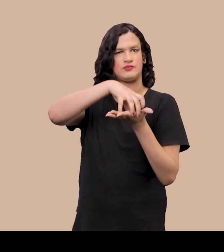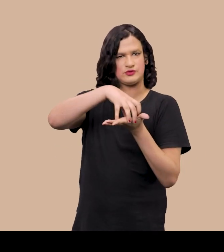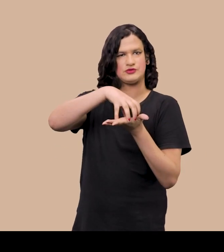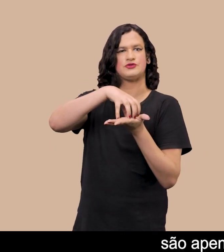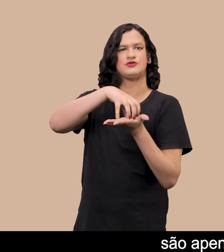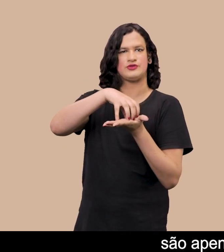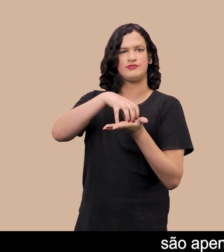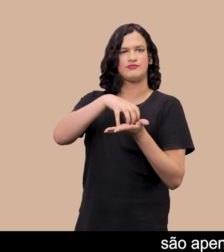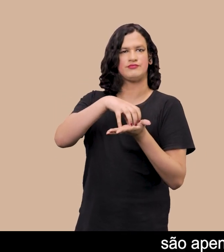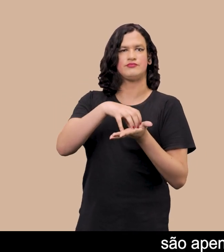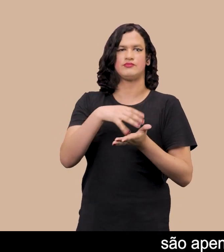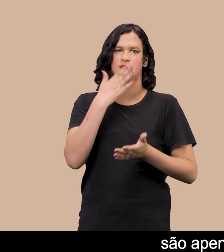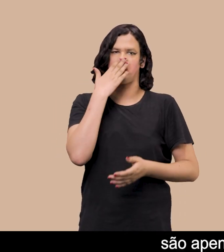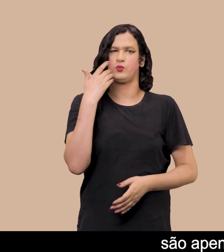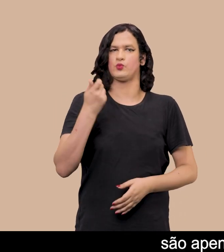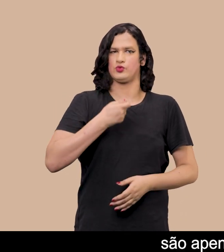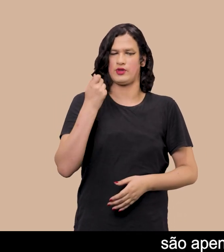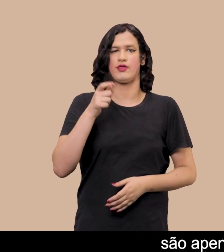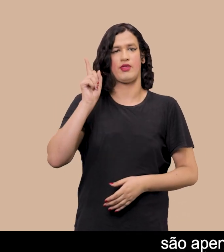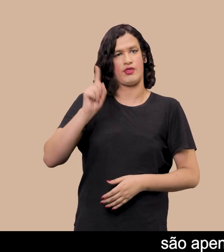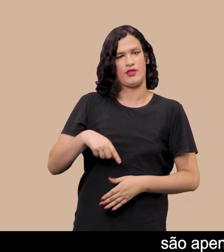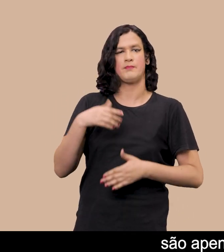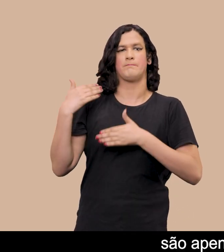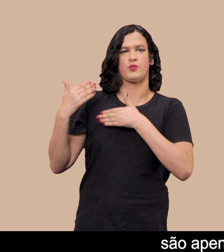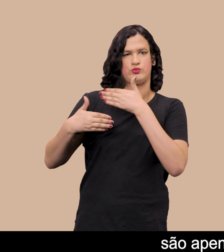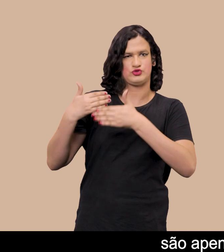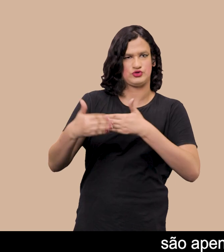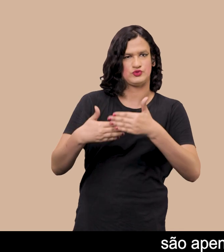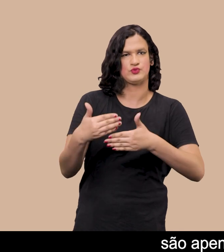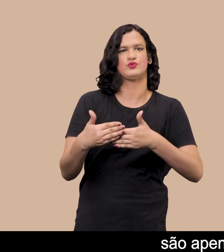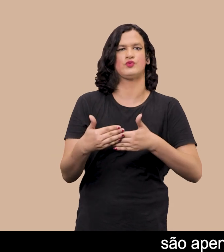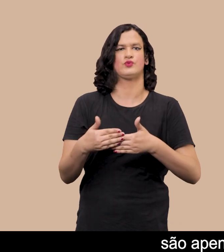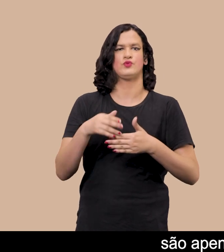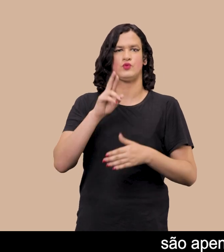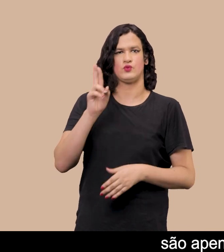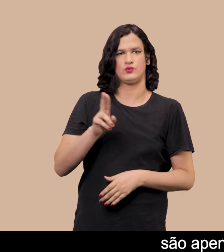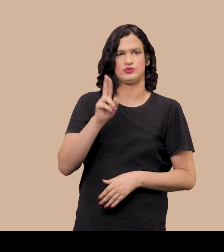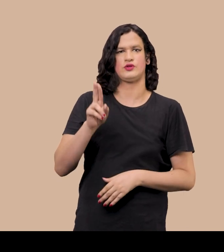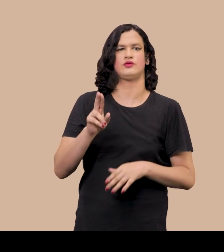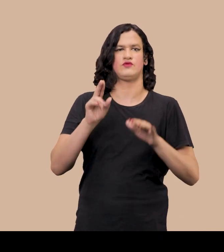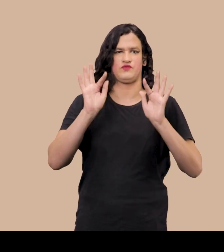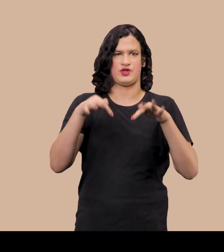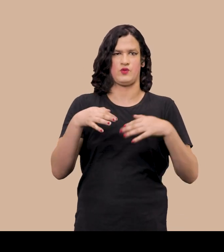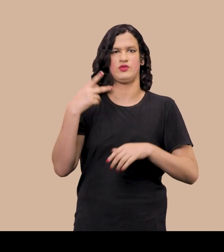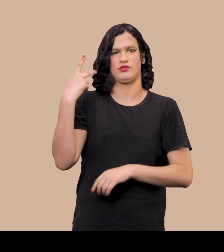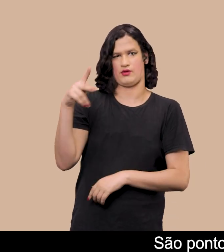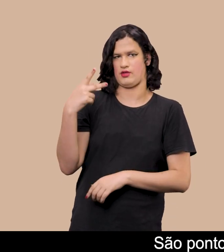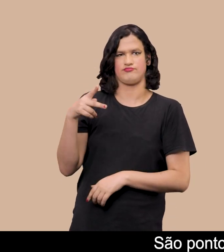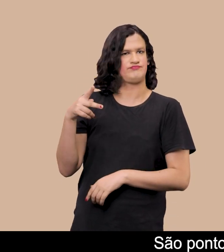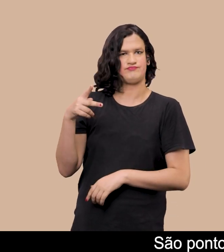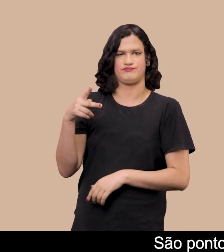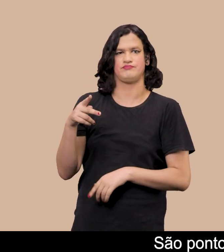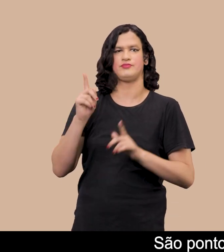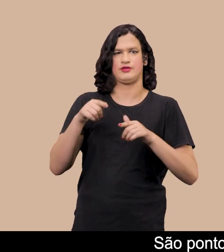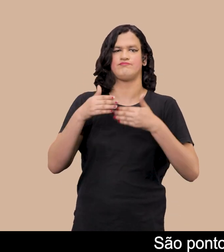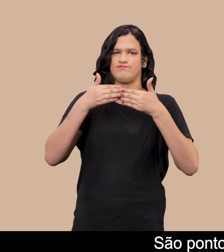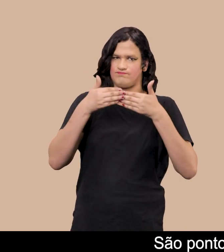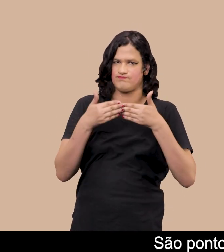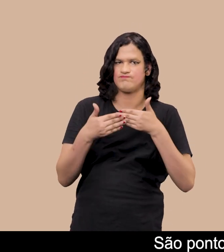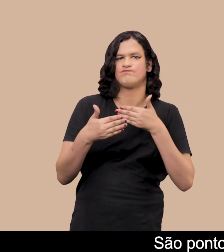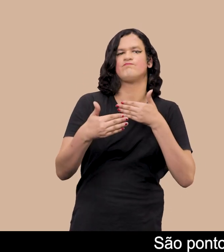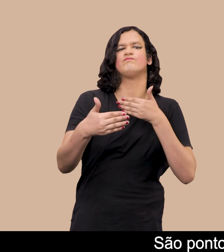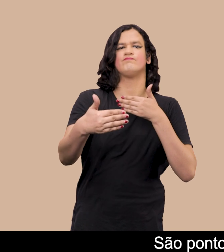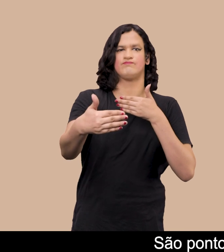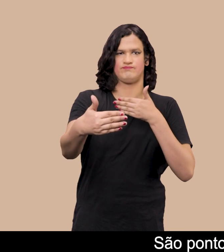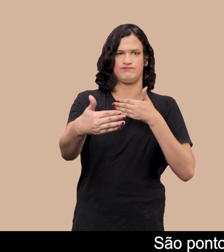prostituição São apenas partes de um processo E não um fim nelas mesmas São pontos de partida